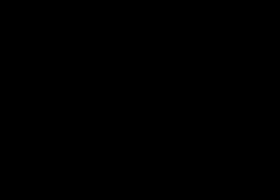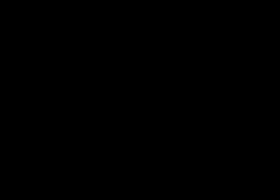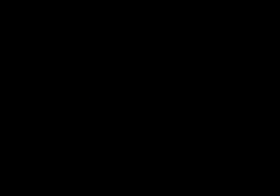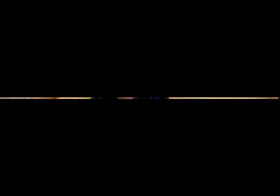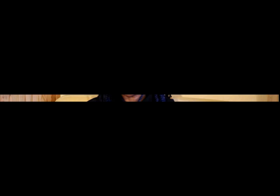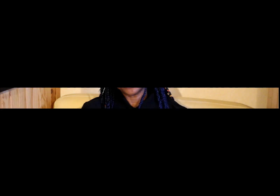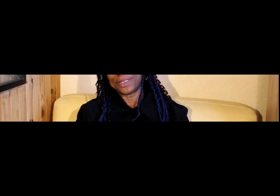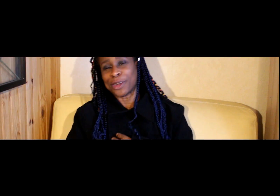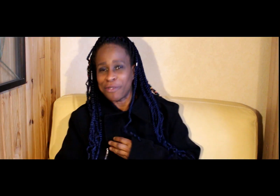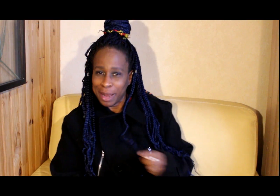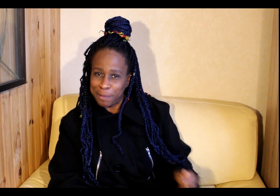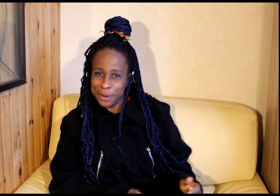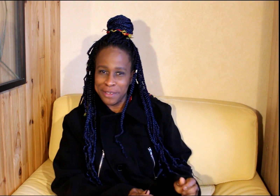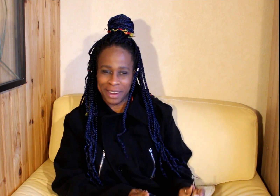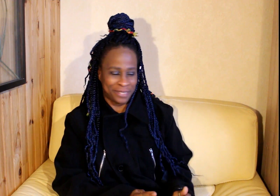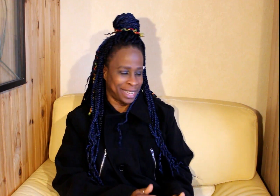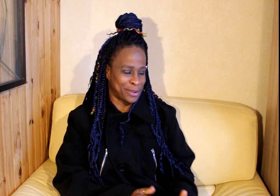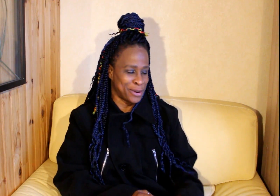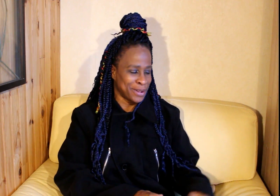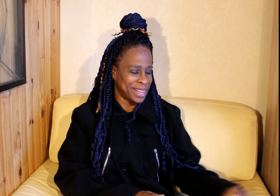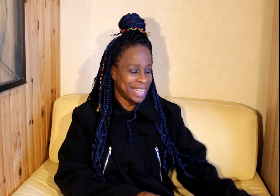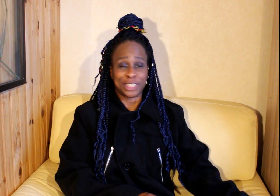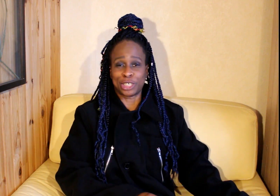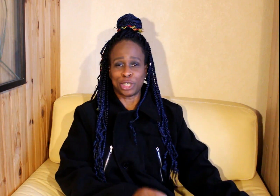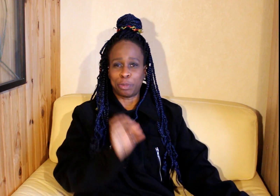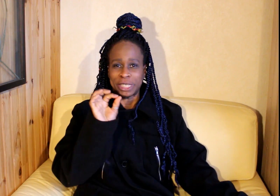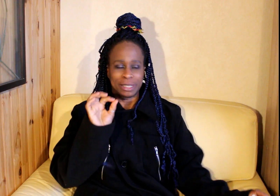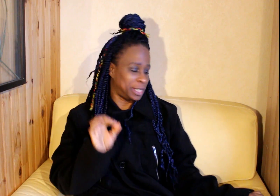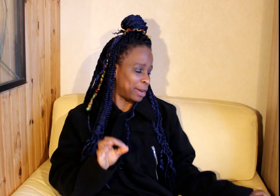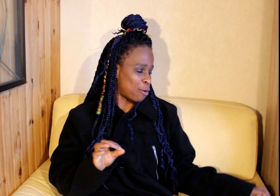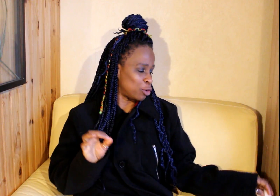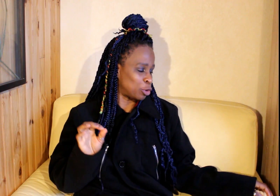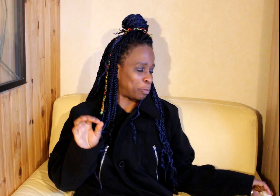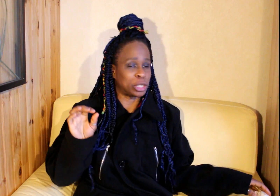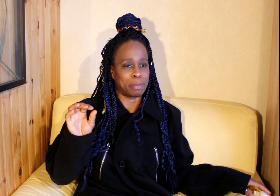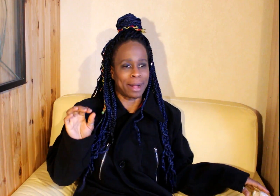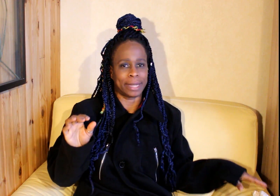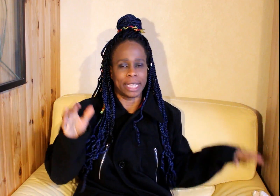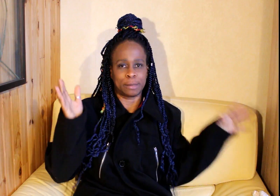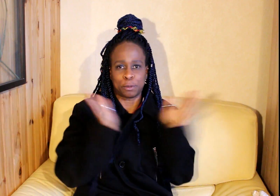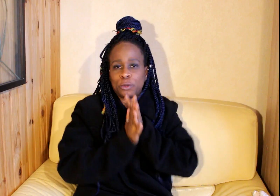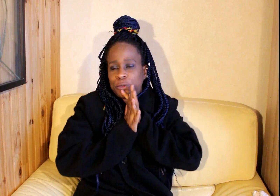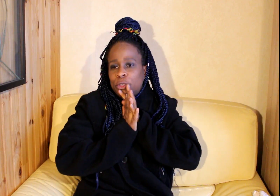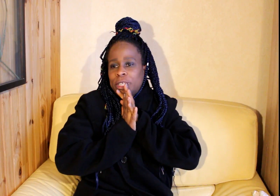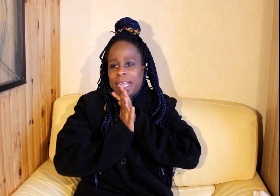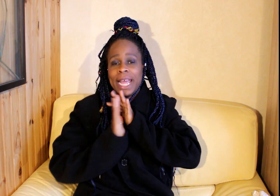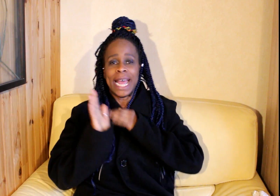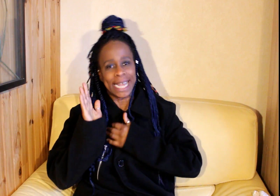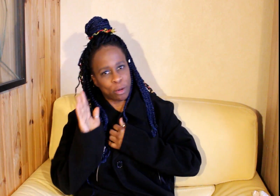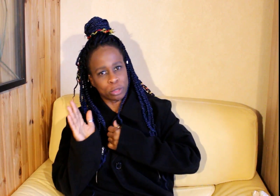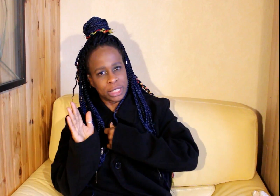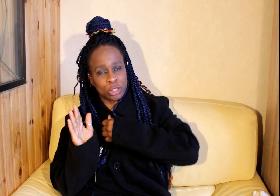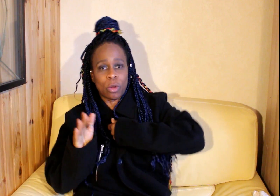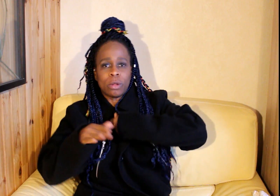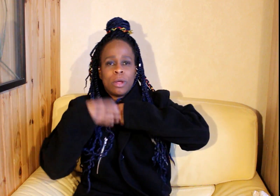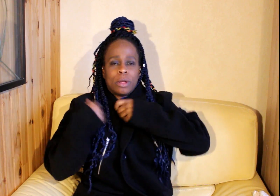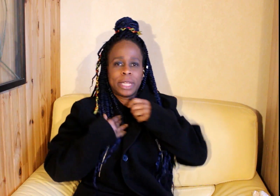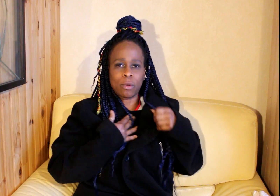Coucou les filles et les garçons, donc voilà pour une nouvelle vidéo Juste une petite vidéo, une petite parenthèse pour vous donner les conditions des